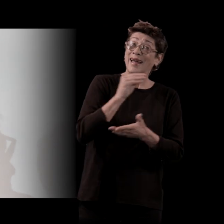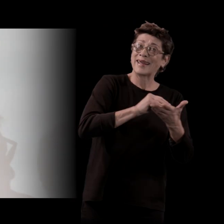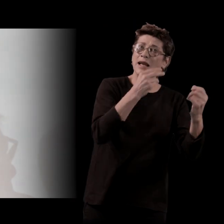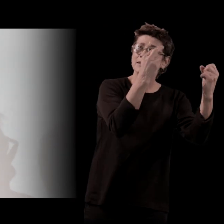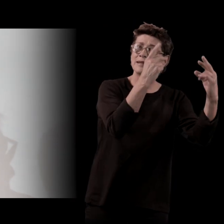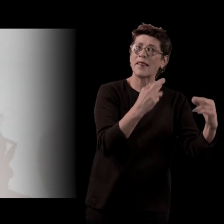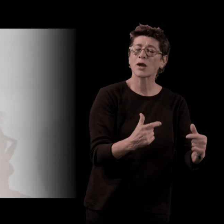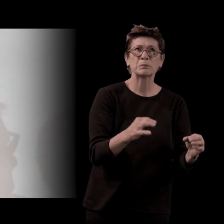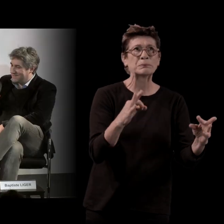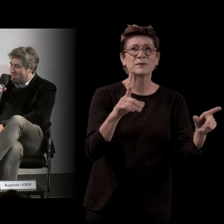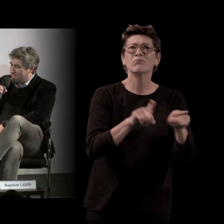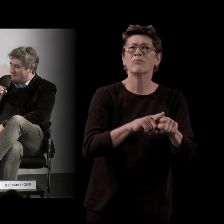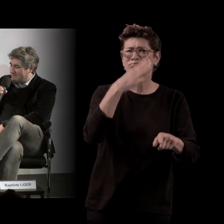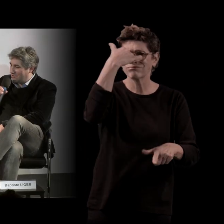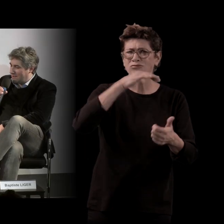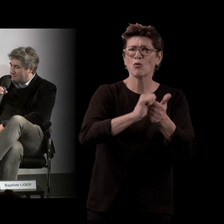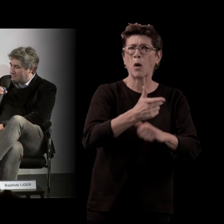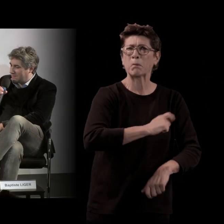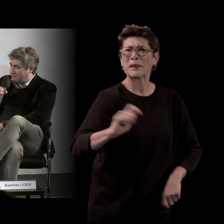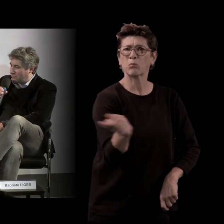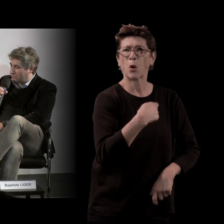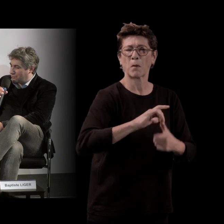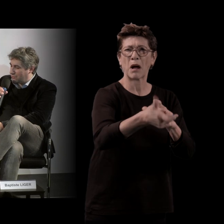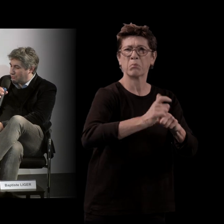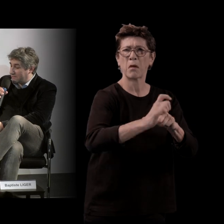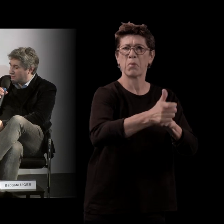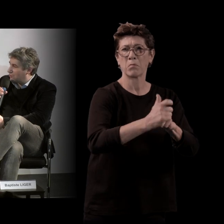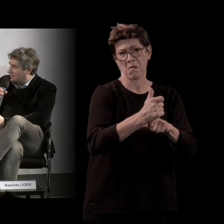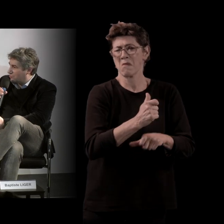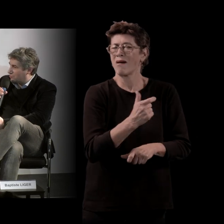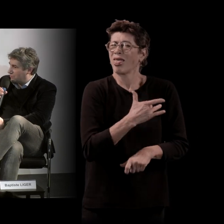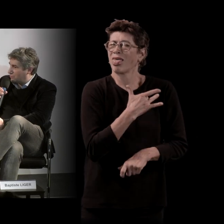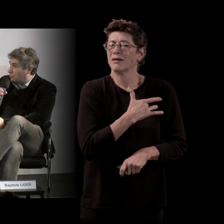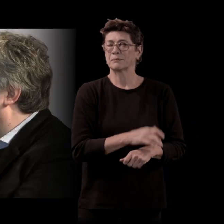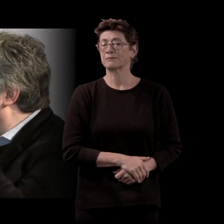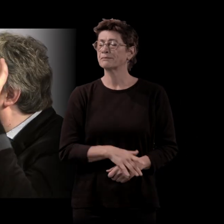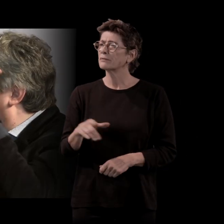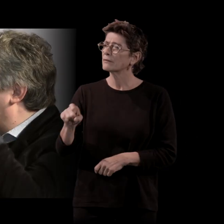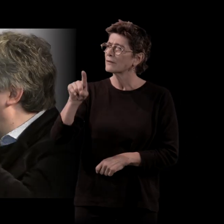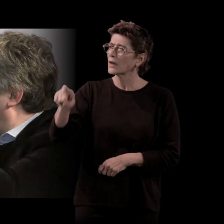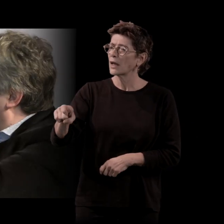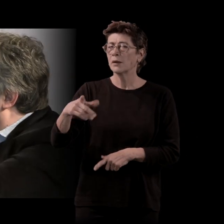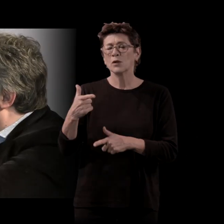quand même assez agréable. Mais Nicolas, cette expérience de l'écriture, de la transposition, d'envisager une histoire qu'on a déjà